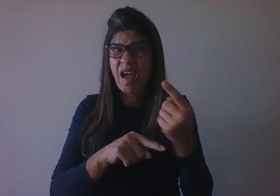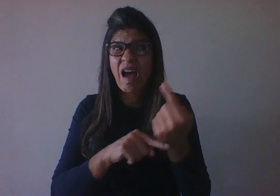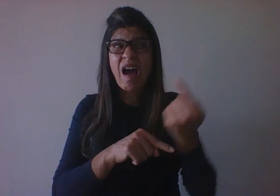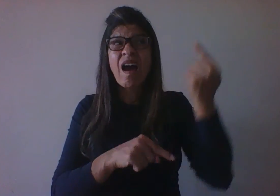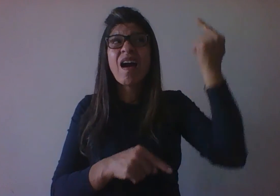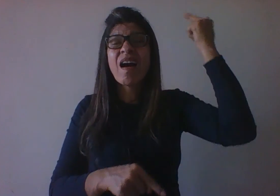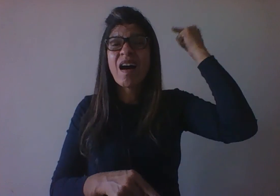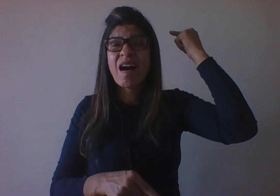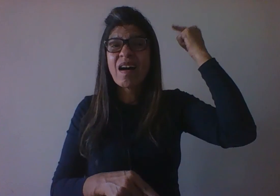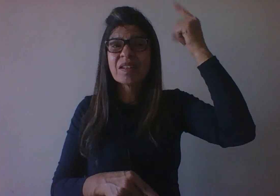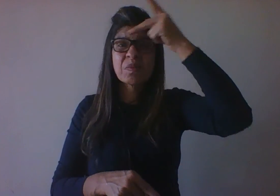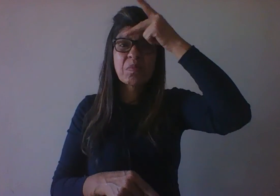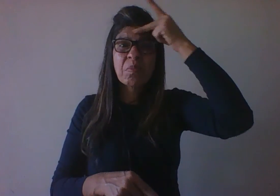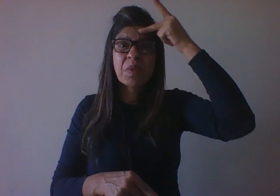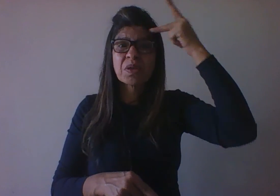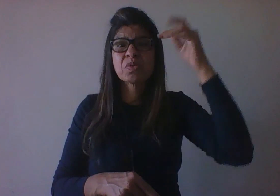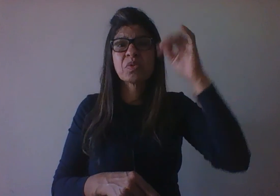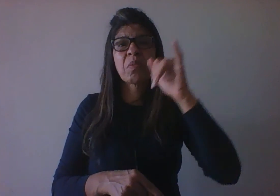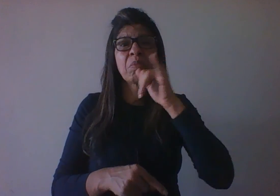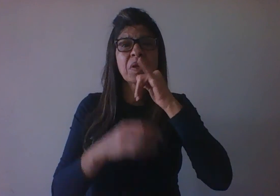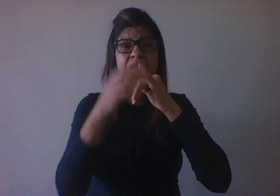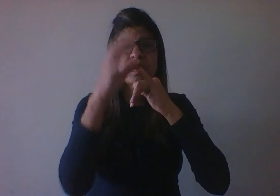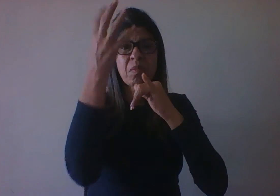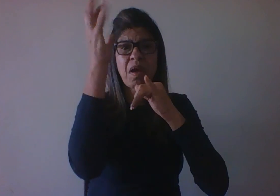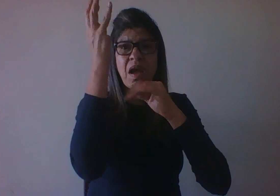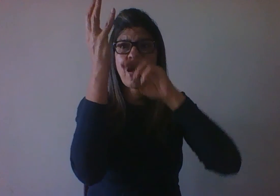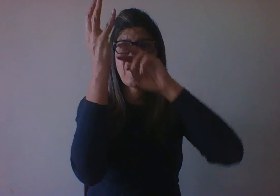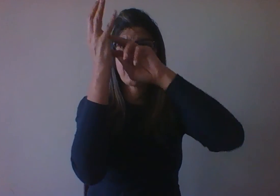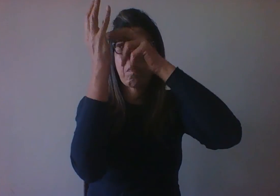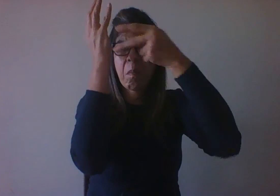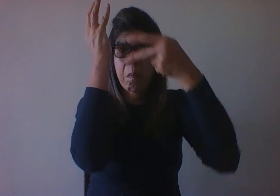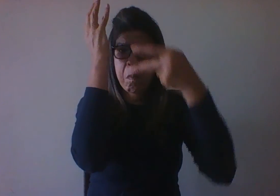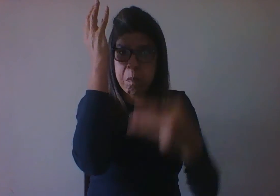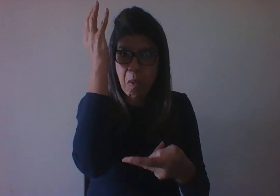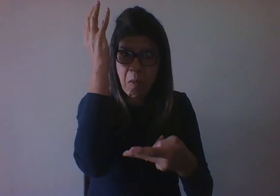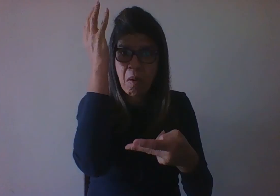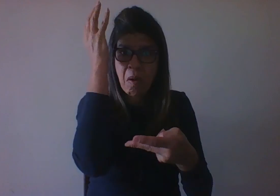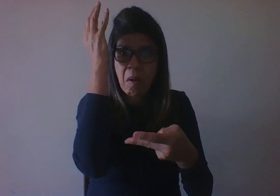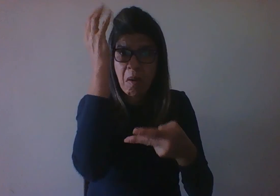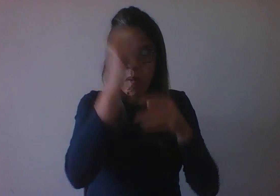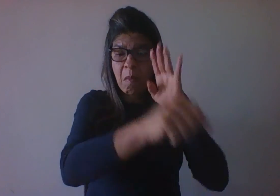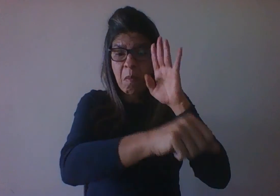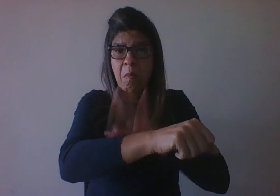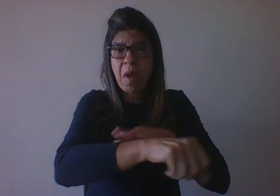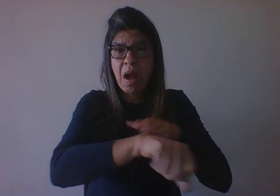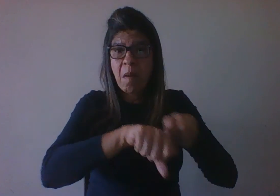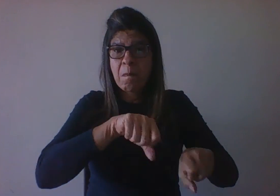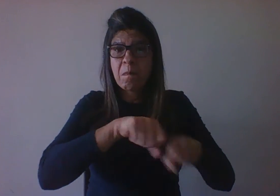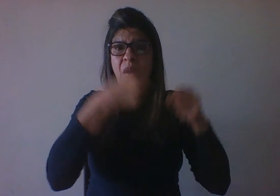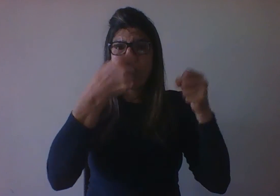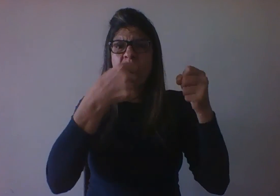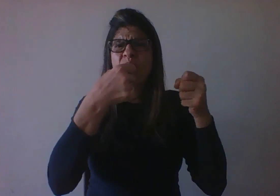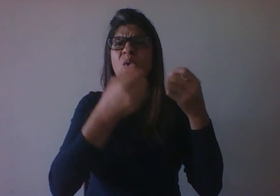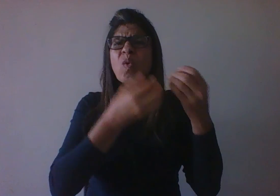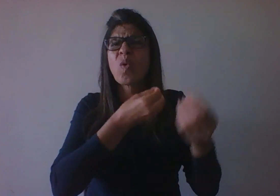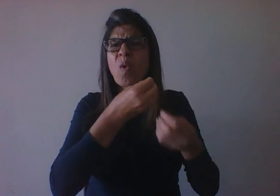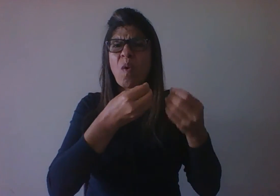sei lá, caísse da árvore e quebrasse um braço. Era difícil o acesso a um hospital, era difícil o acesso a um